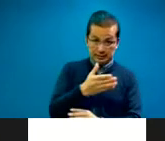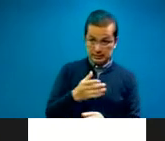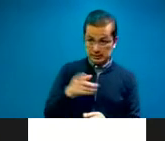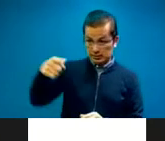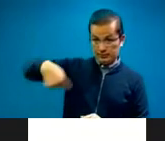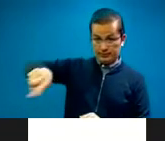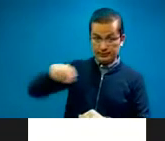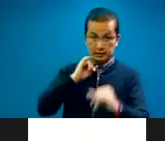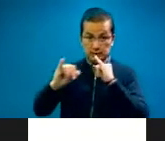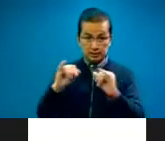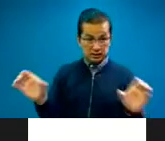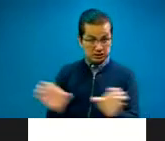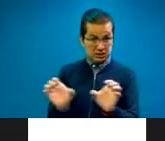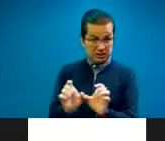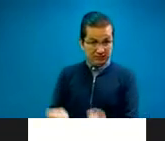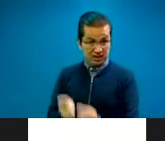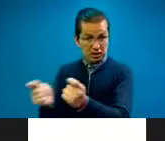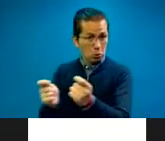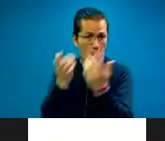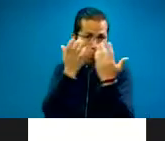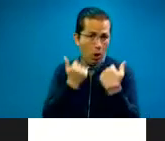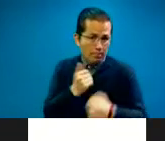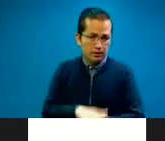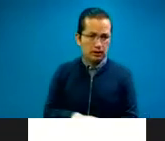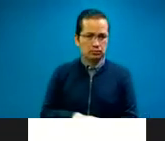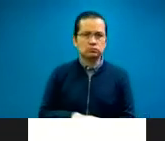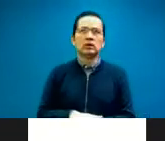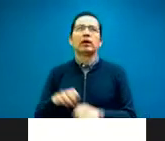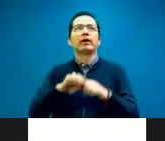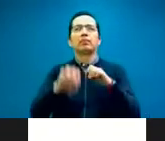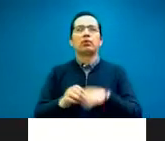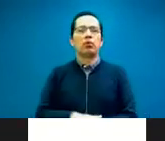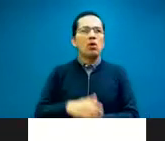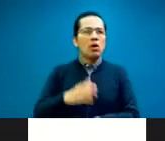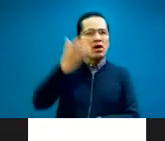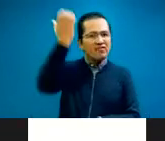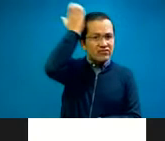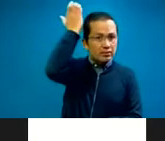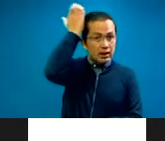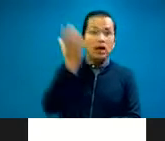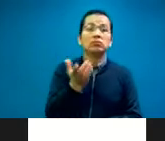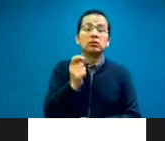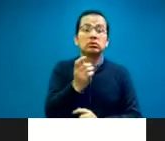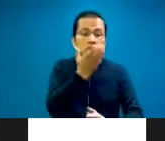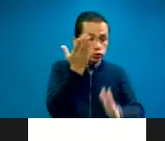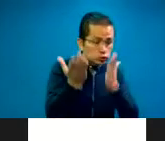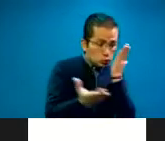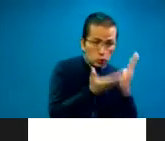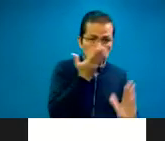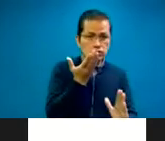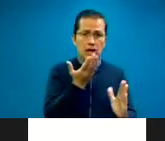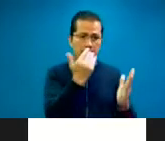un programa como para enfermeras que estudias tu currículum, lo terminas, lo